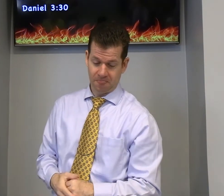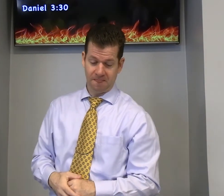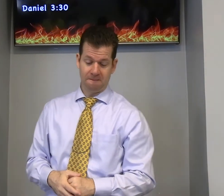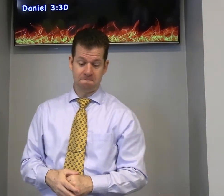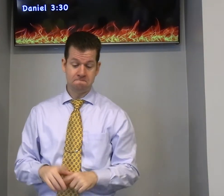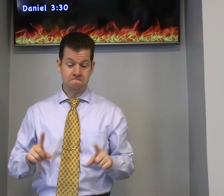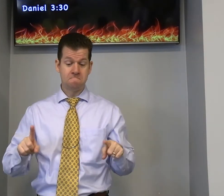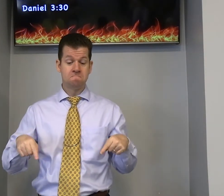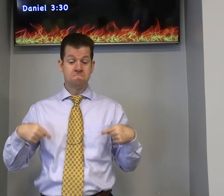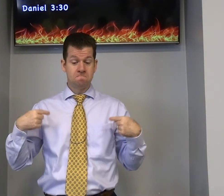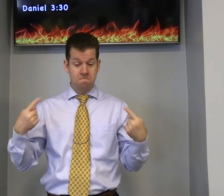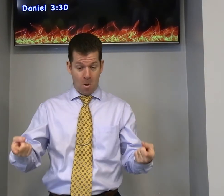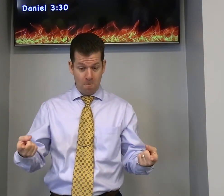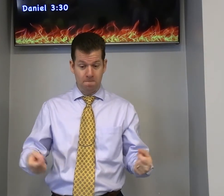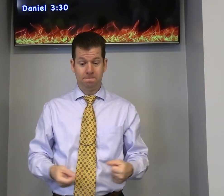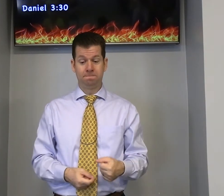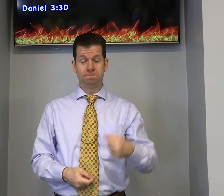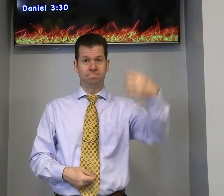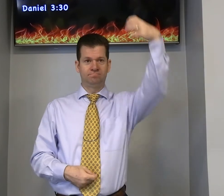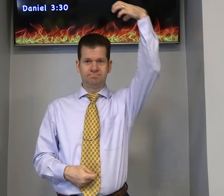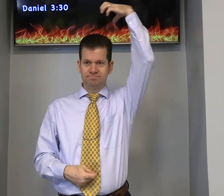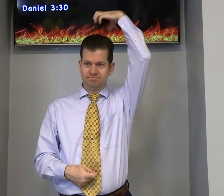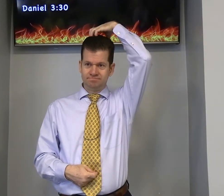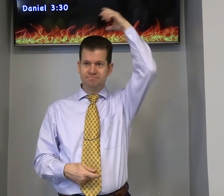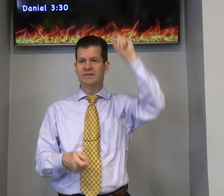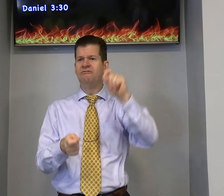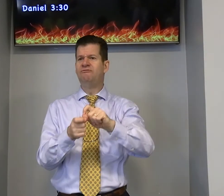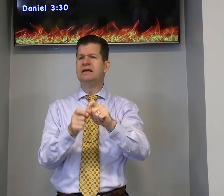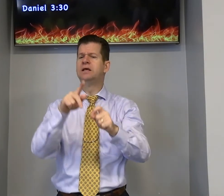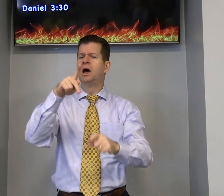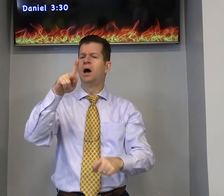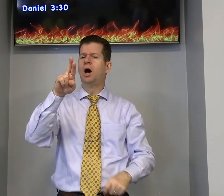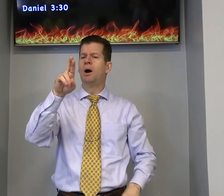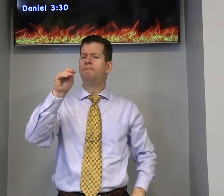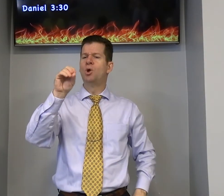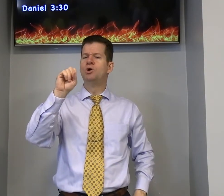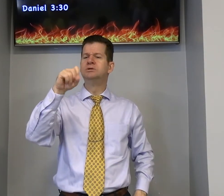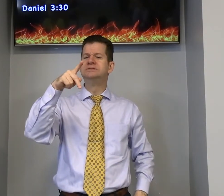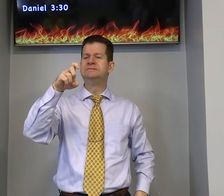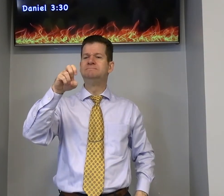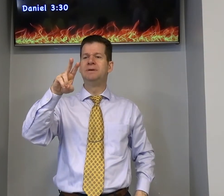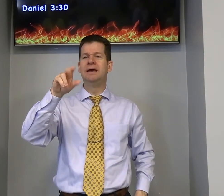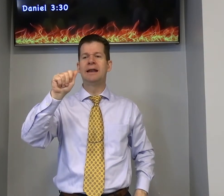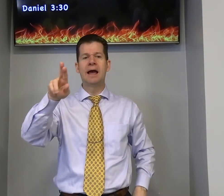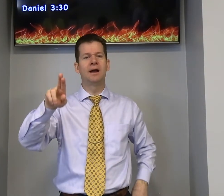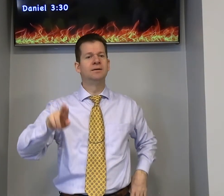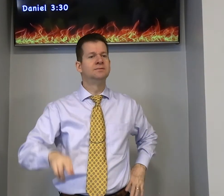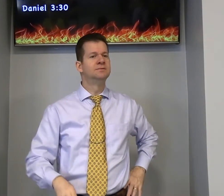versículo 30 então o rei fez prosperar